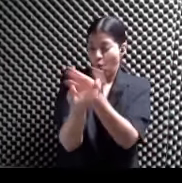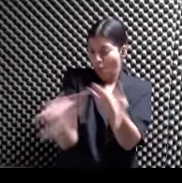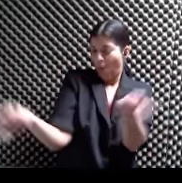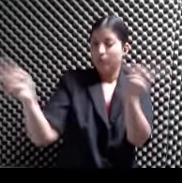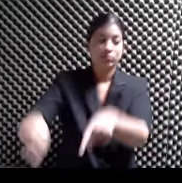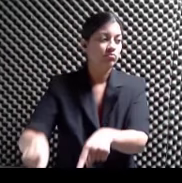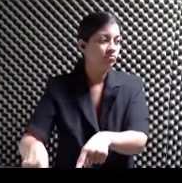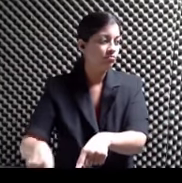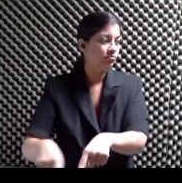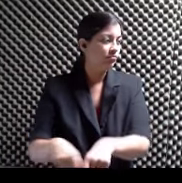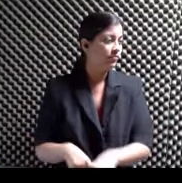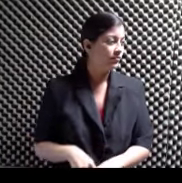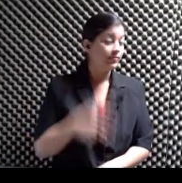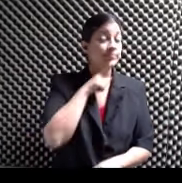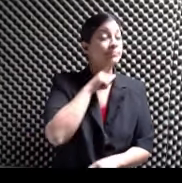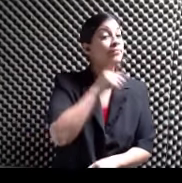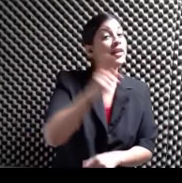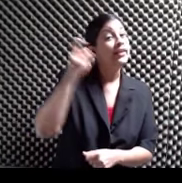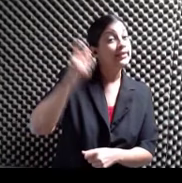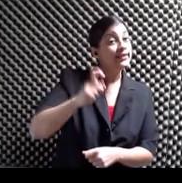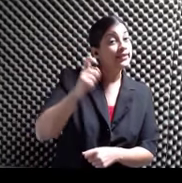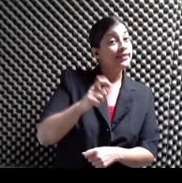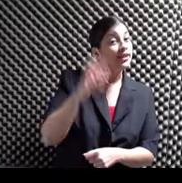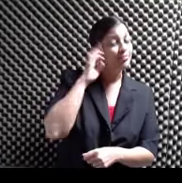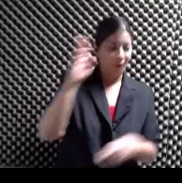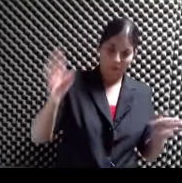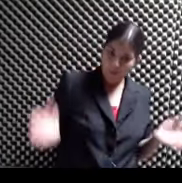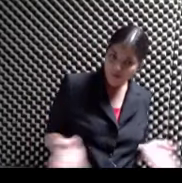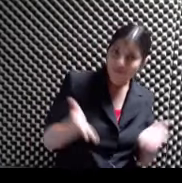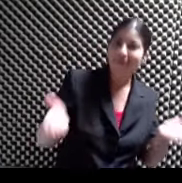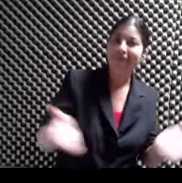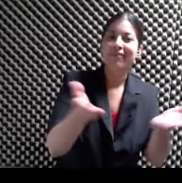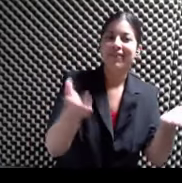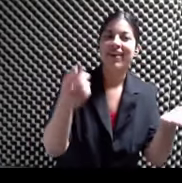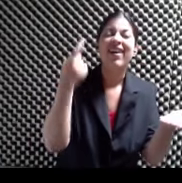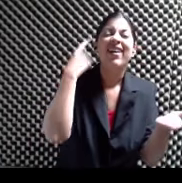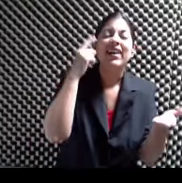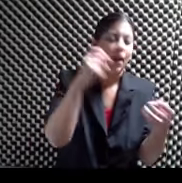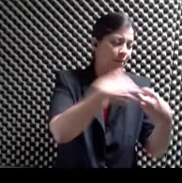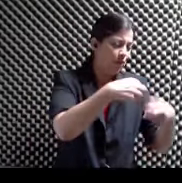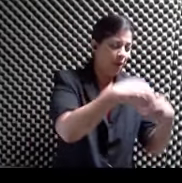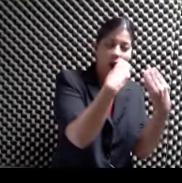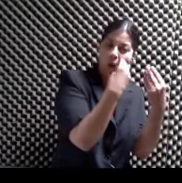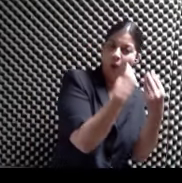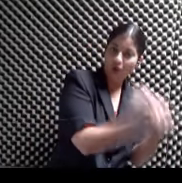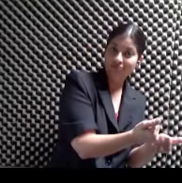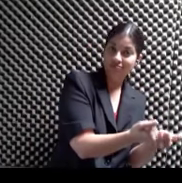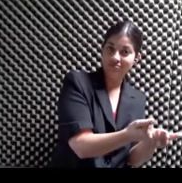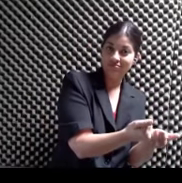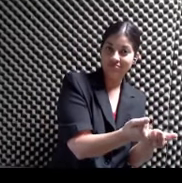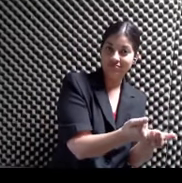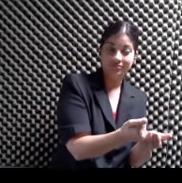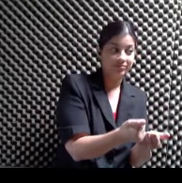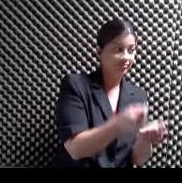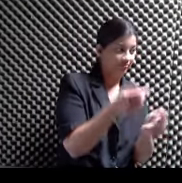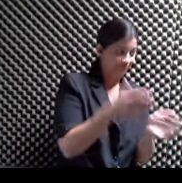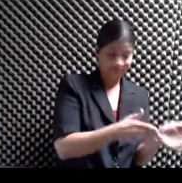Era necesario Por tanto Entusiasmarse Para resolver Los problemas Que se presentaban Y pasar A una nueva situación